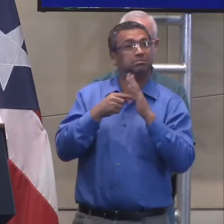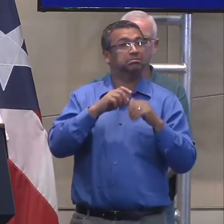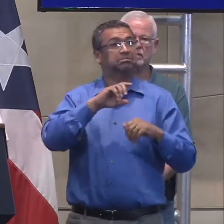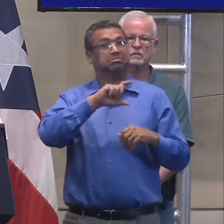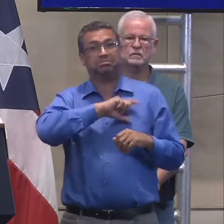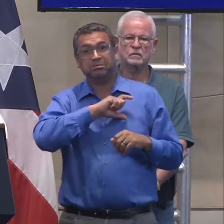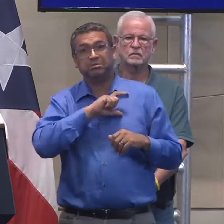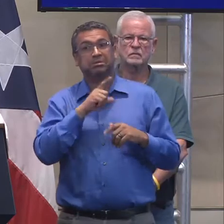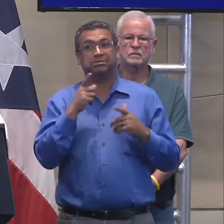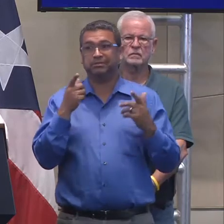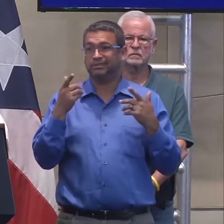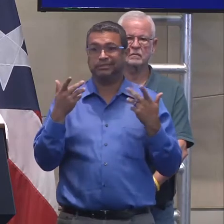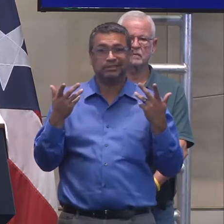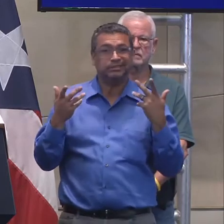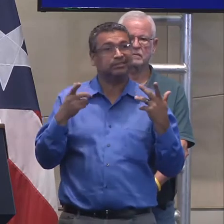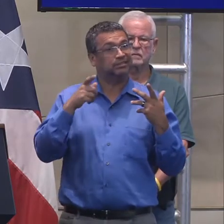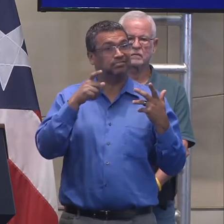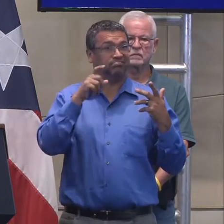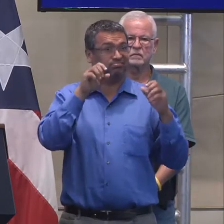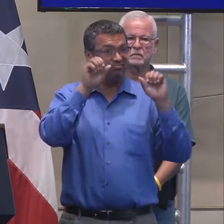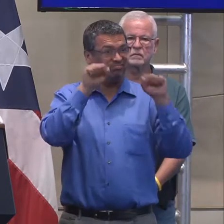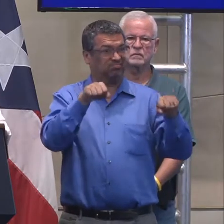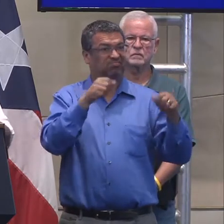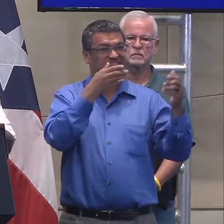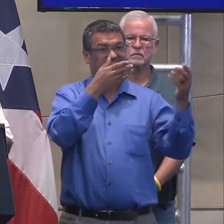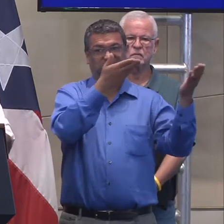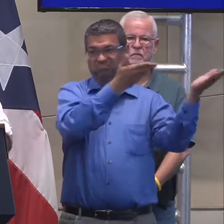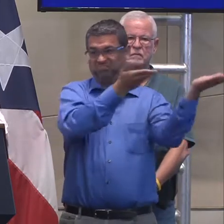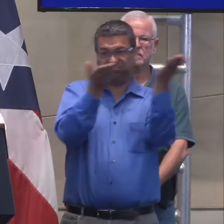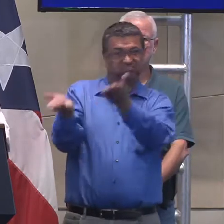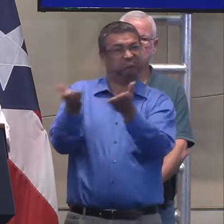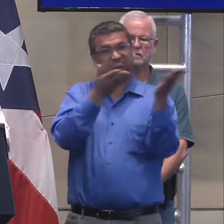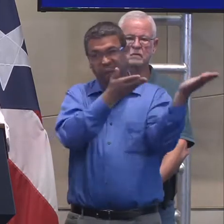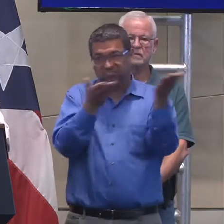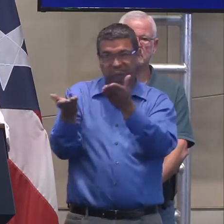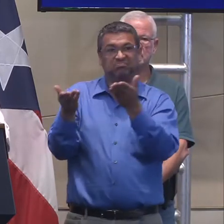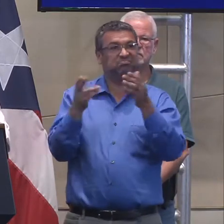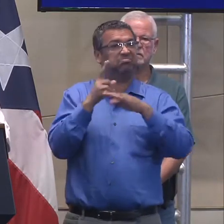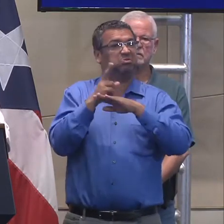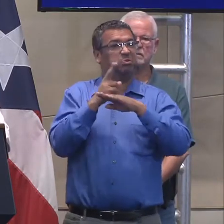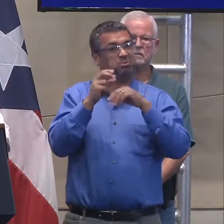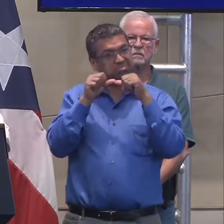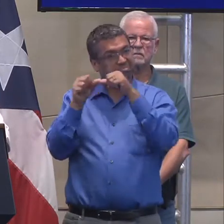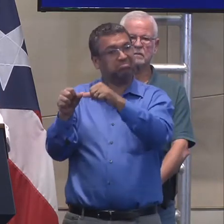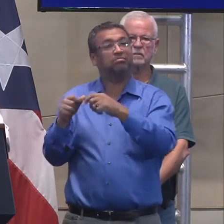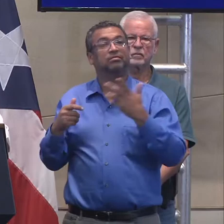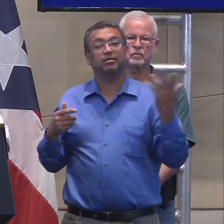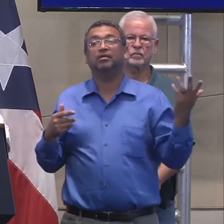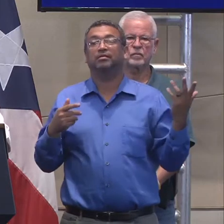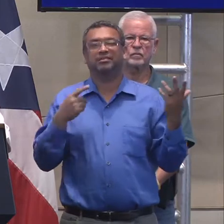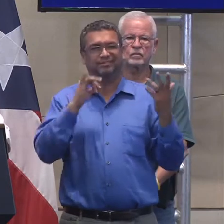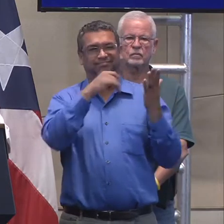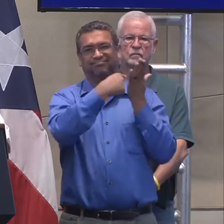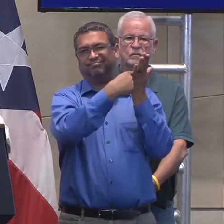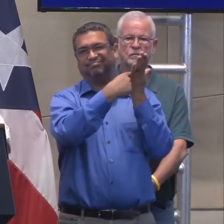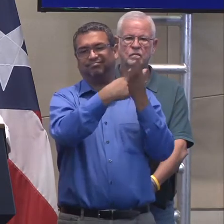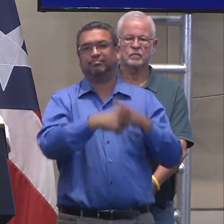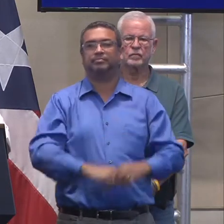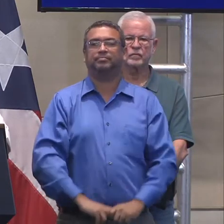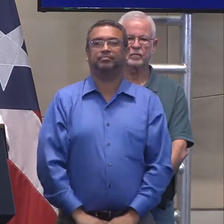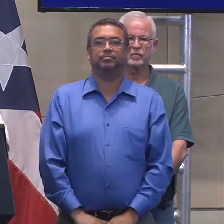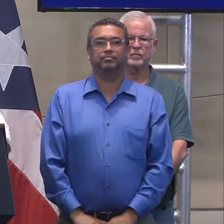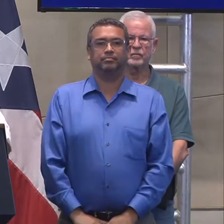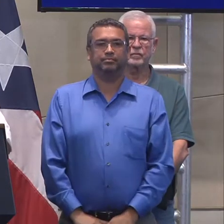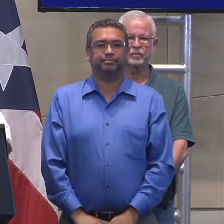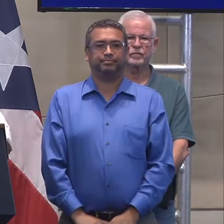utilizar ese equipo en exceso y que si iba a estar ahí, pues mejor que lo pudiéramos utilizar ahora aquí en Puerto Rico. Dos acciones